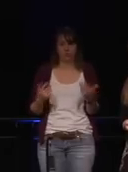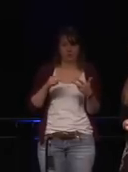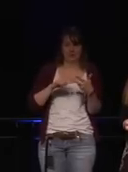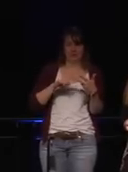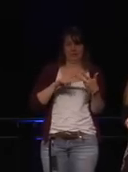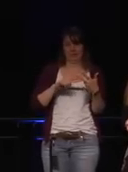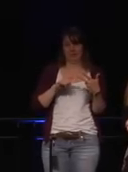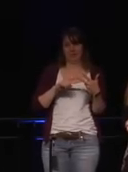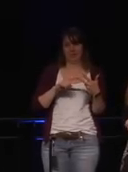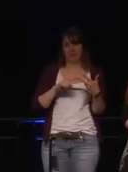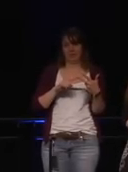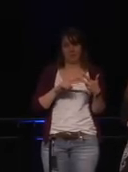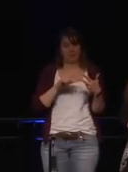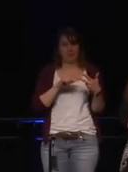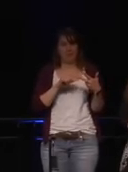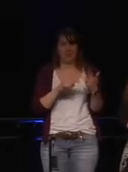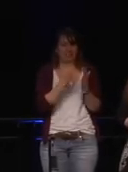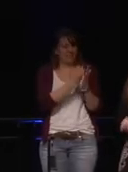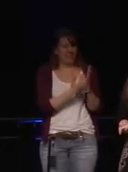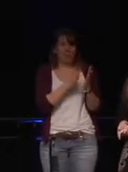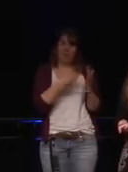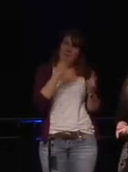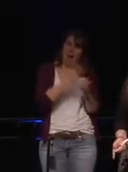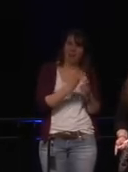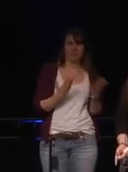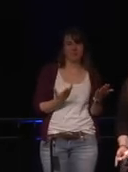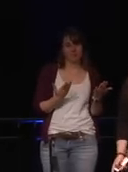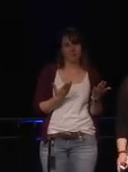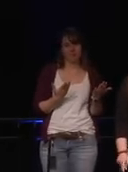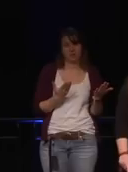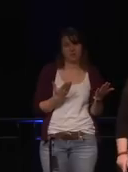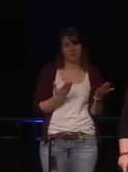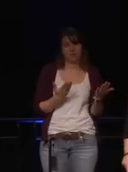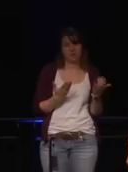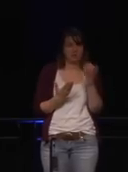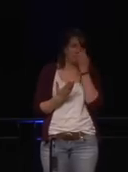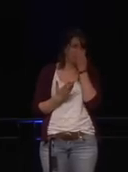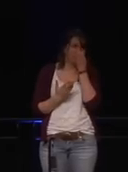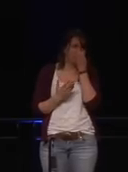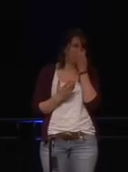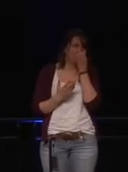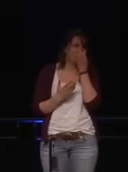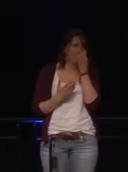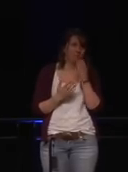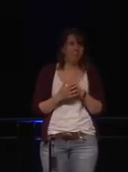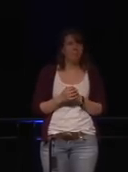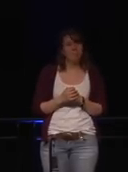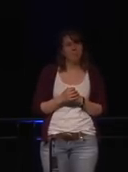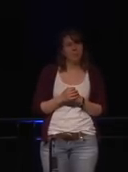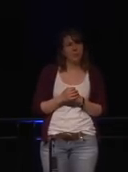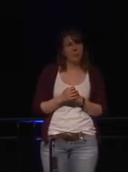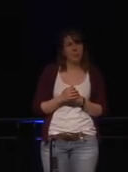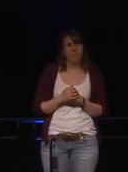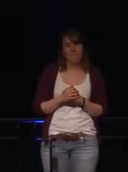Und es muss auch mehr Möglichkeiten geben, dass das Gesetz eingreifen kann. Es gibt derzeit überhaupt keine oder